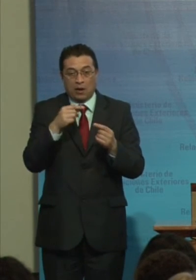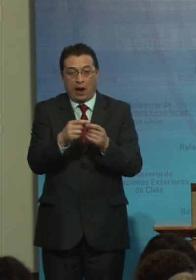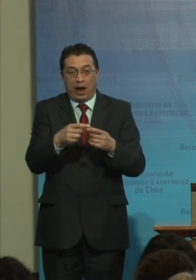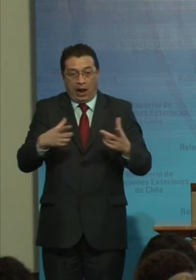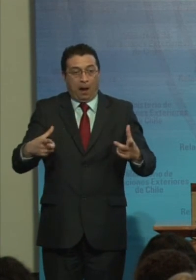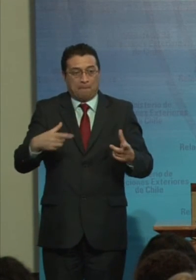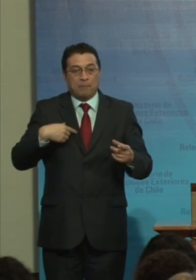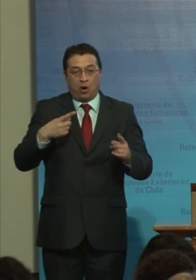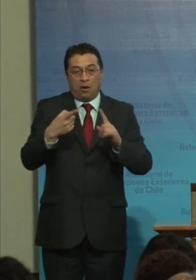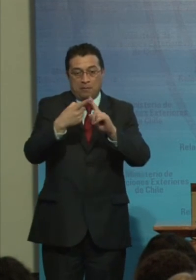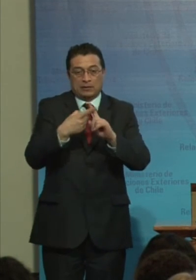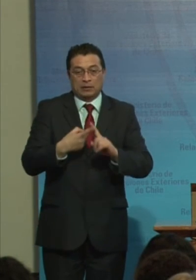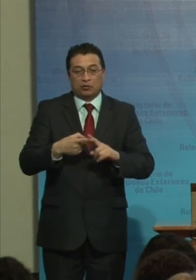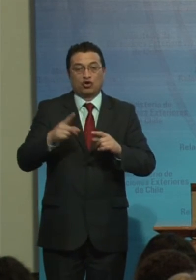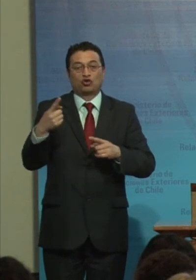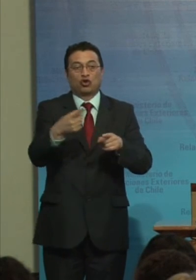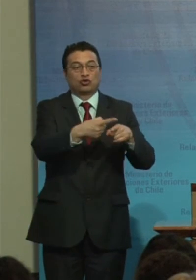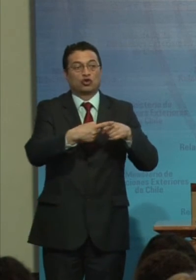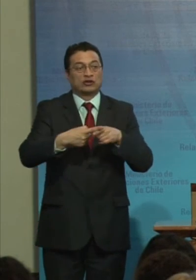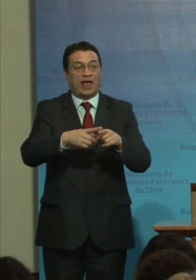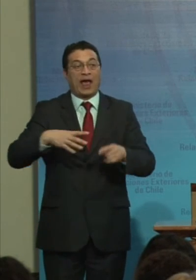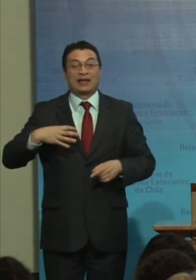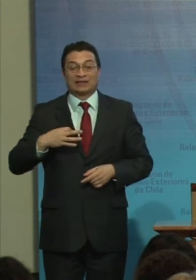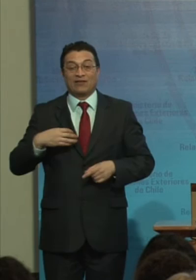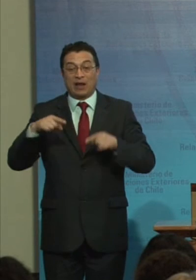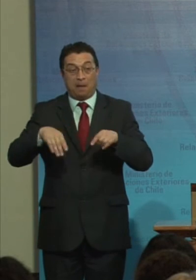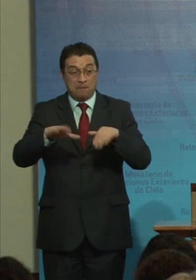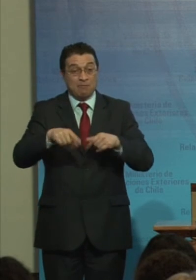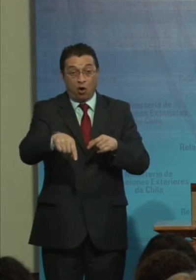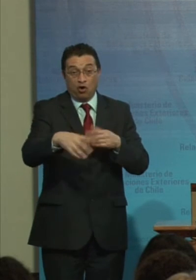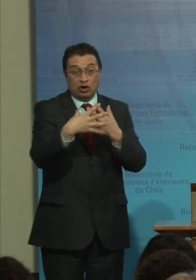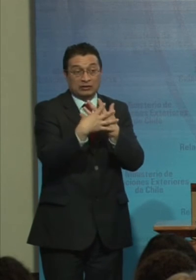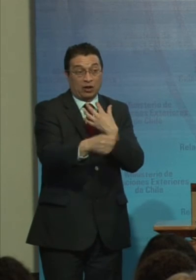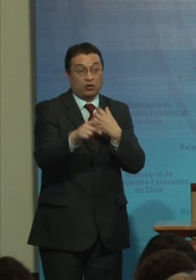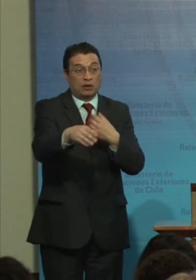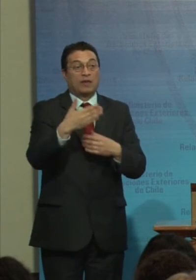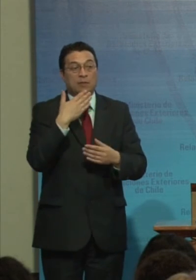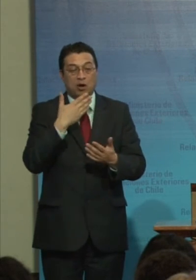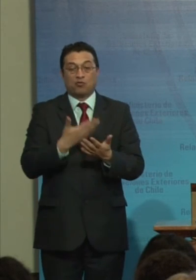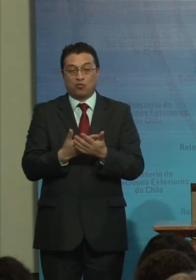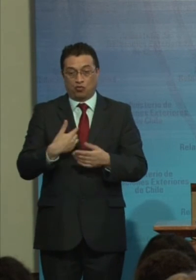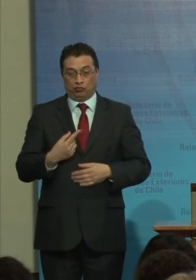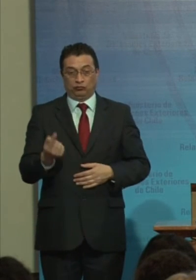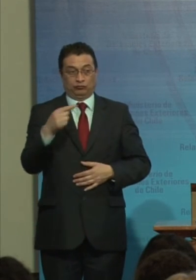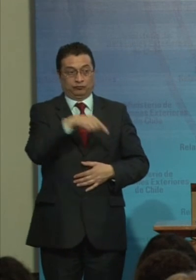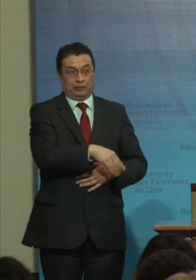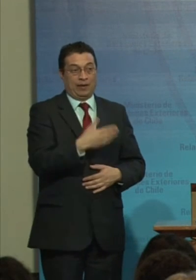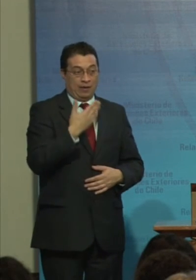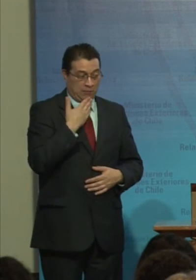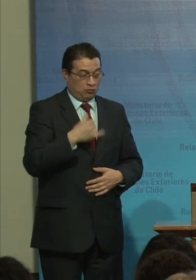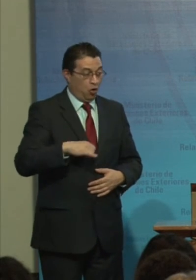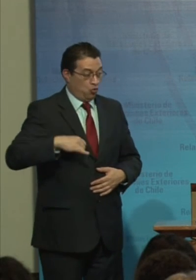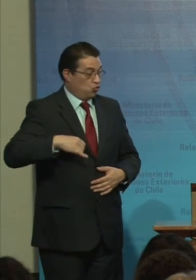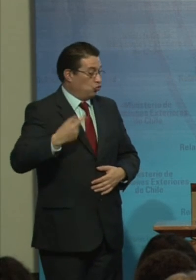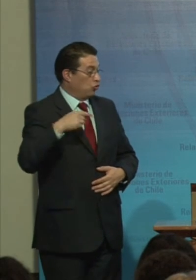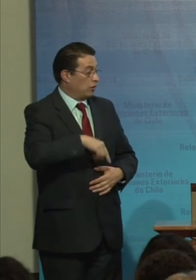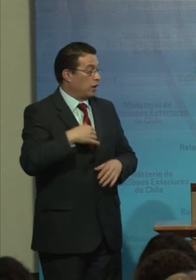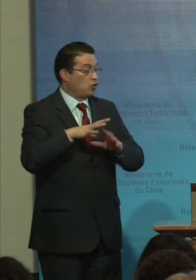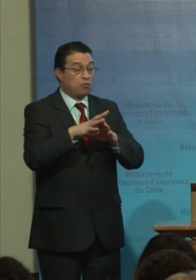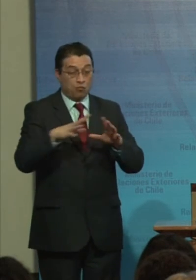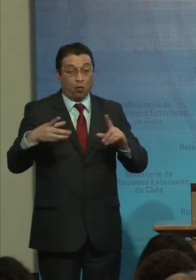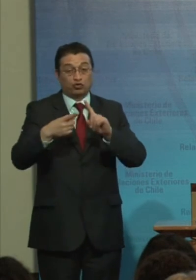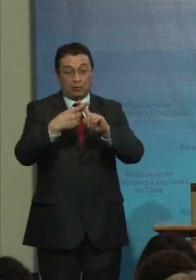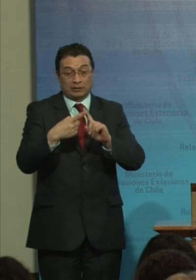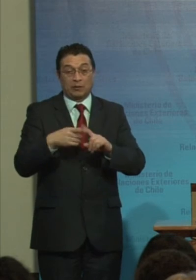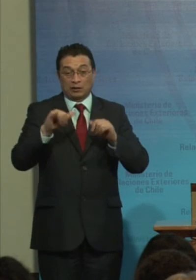amplia Participación De la sociedad civil En este mismo salón Que también tuve La oportunidad Y el honor De moderar Y hubo Mucha participación